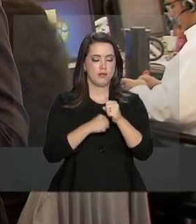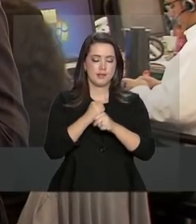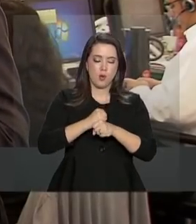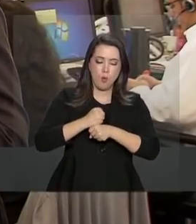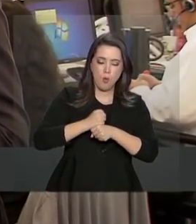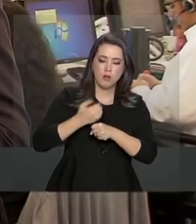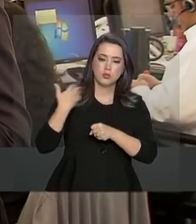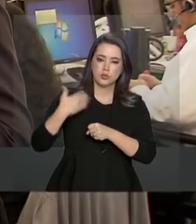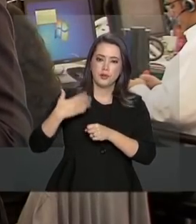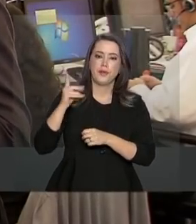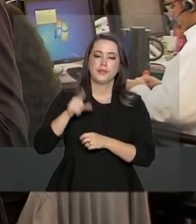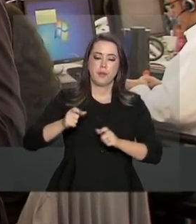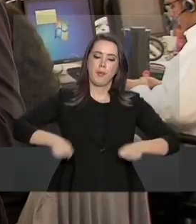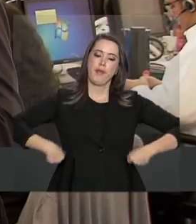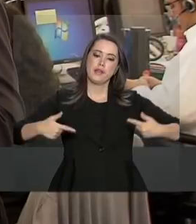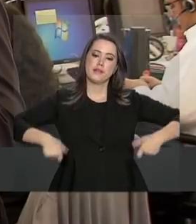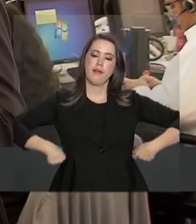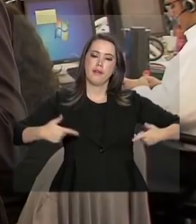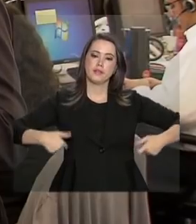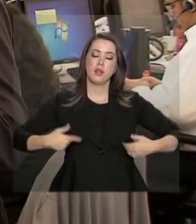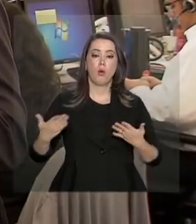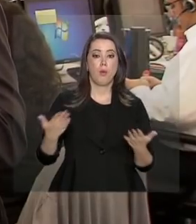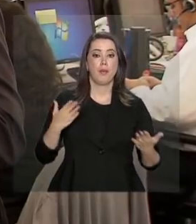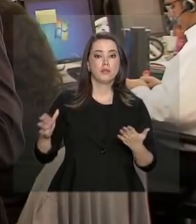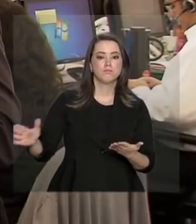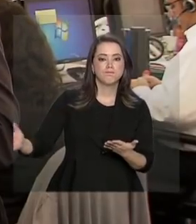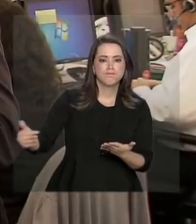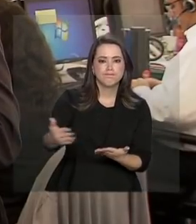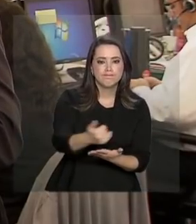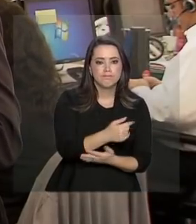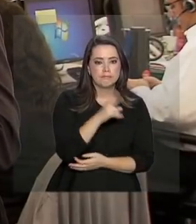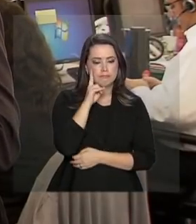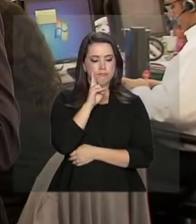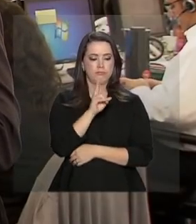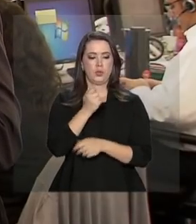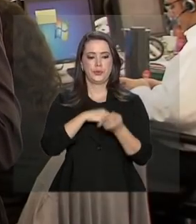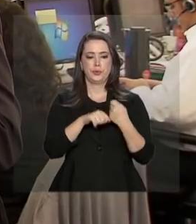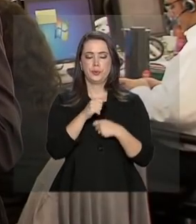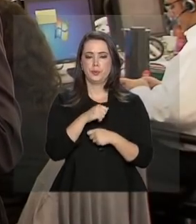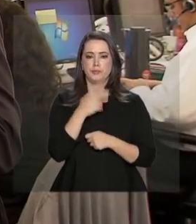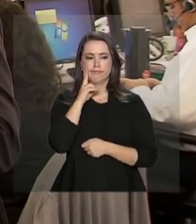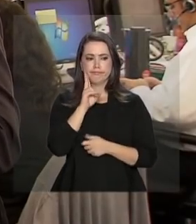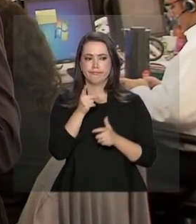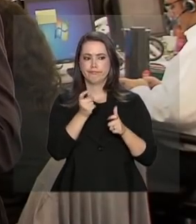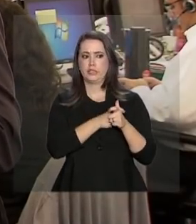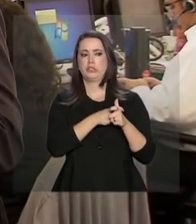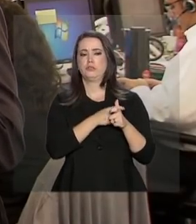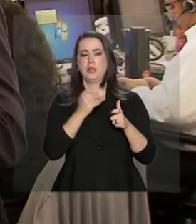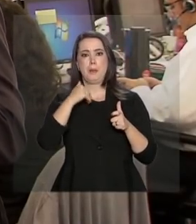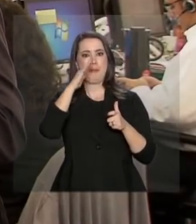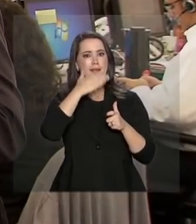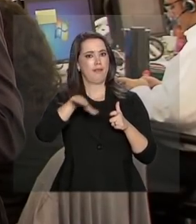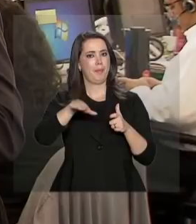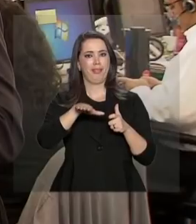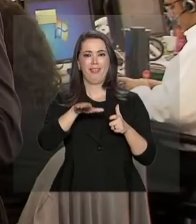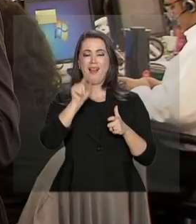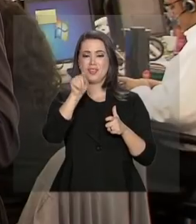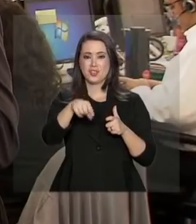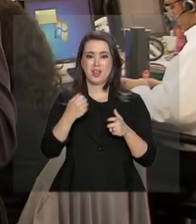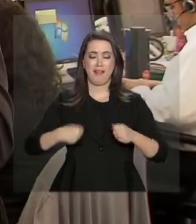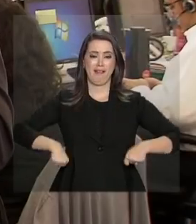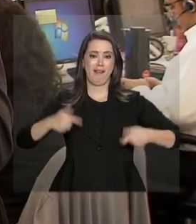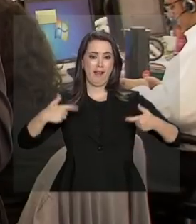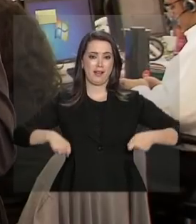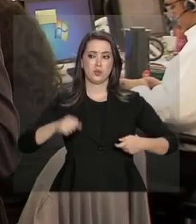mais do que arrecada. E quando os economistas olham para o tamanho da dívida, mais da metade das despesas é decorrente de